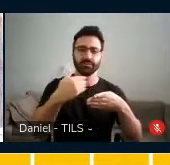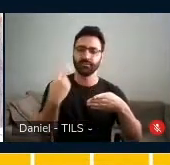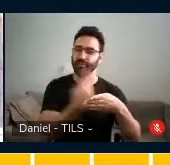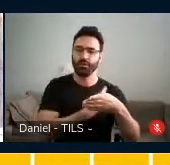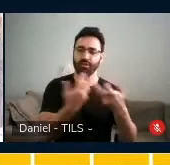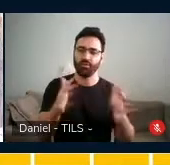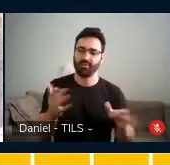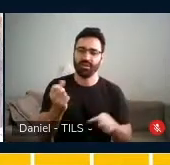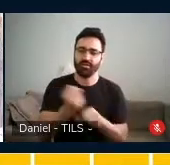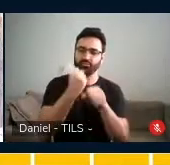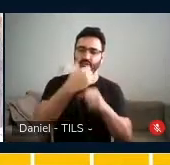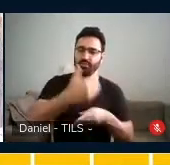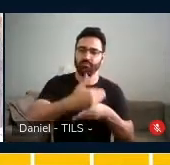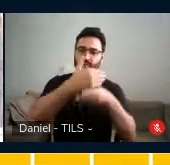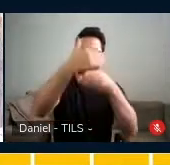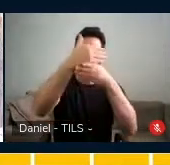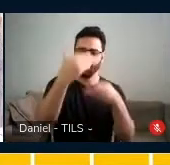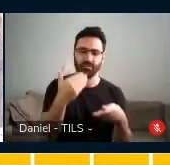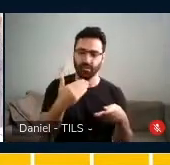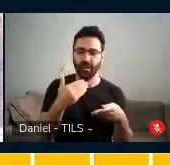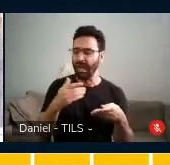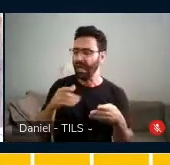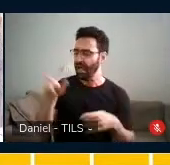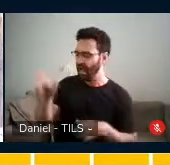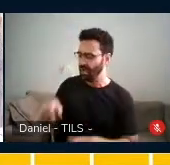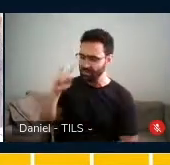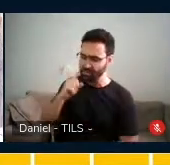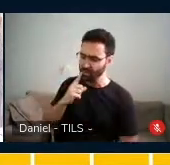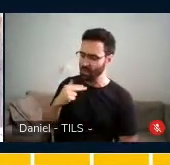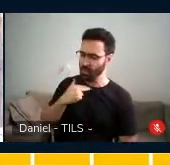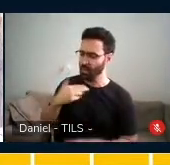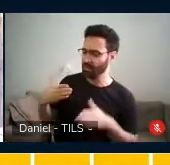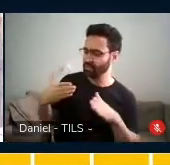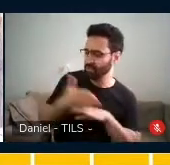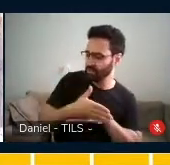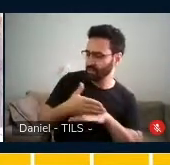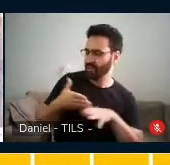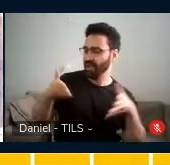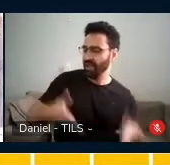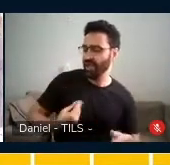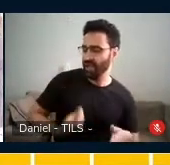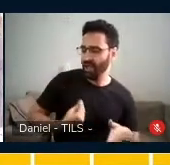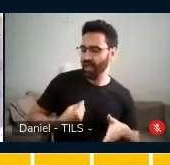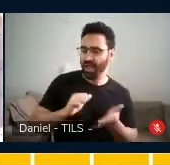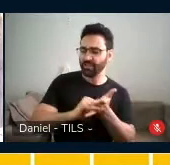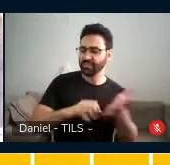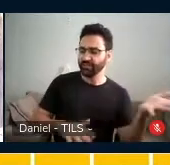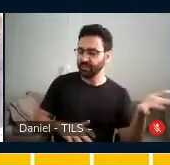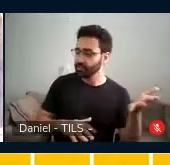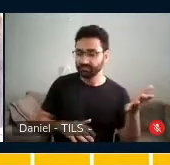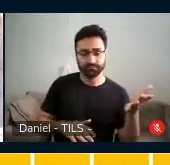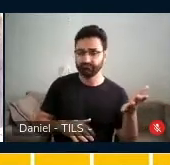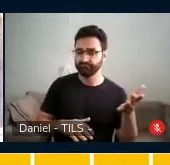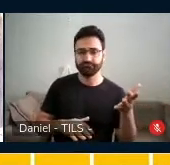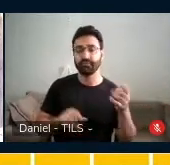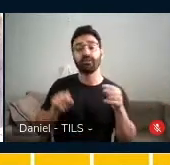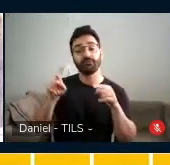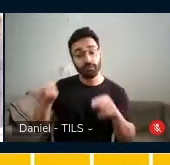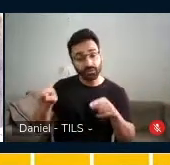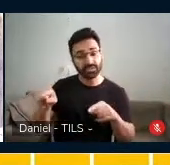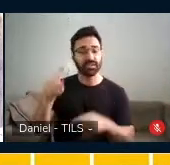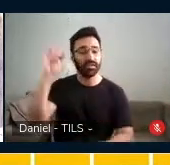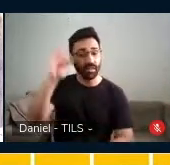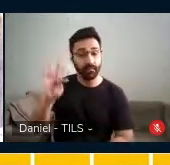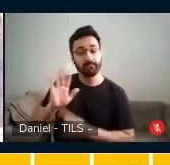acessos, impedir atividades, impedir expressões, você está demonstrando que não. E o